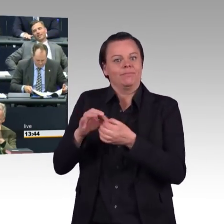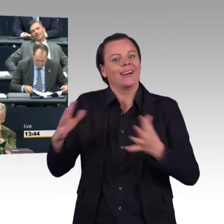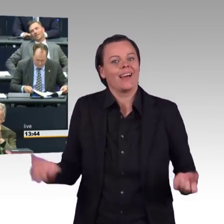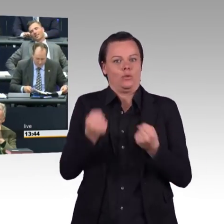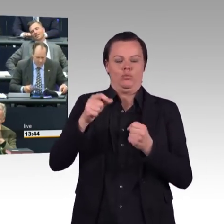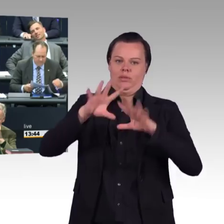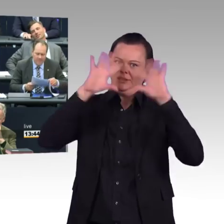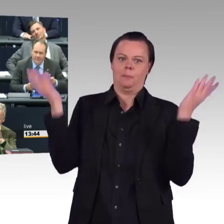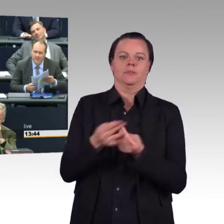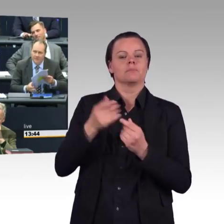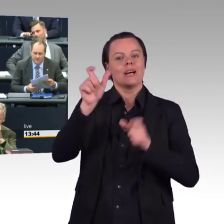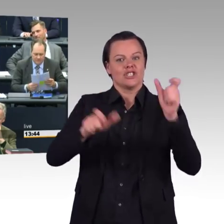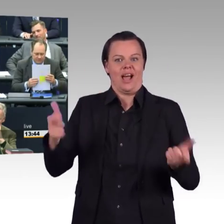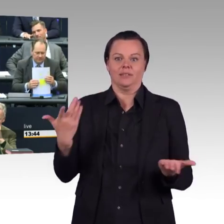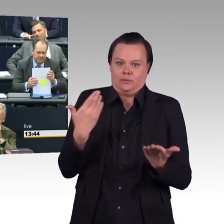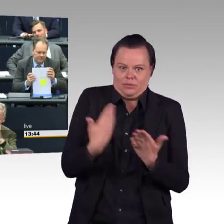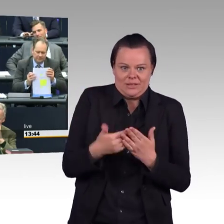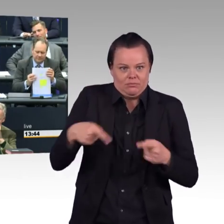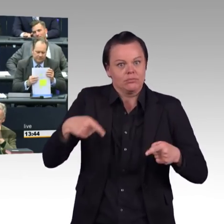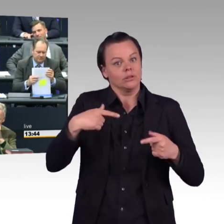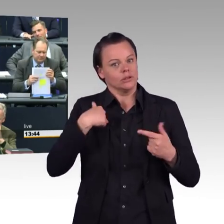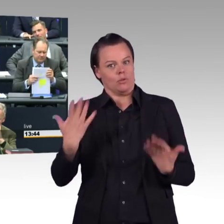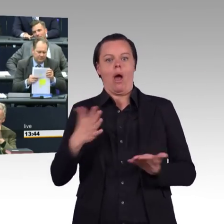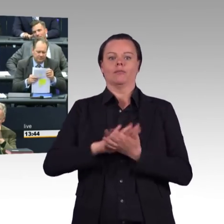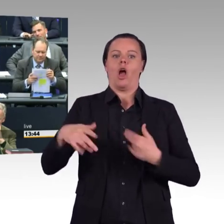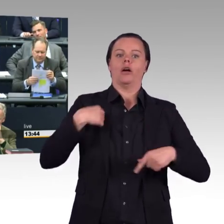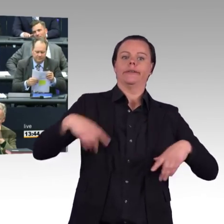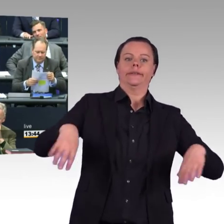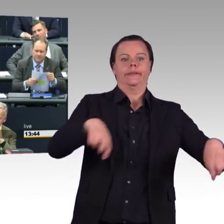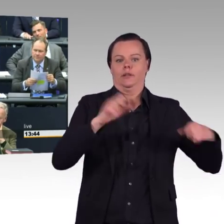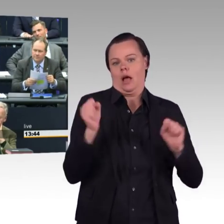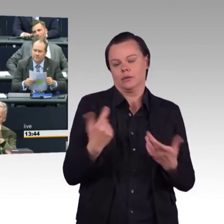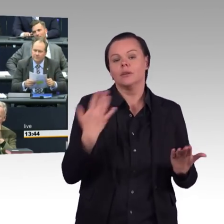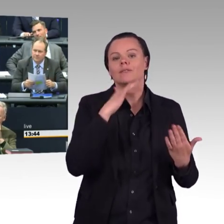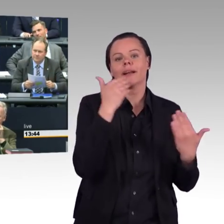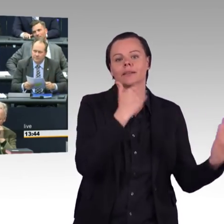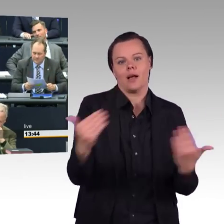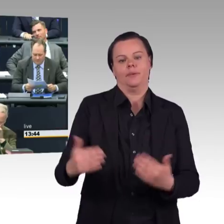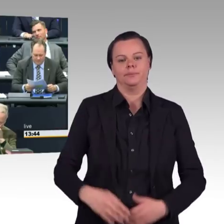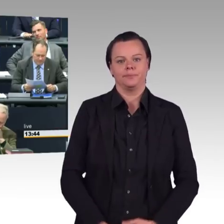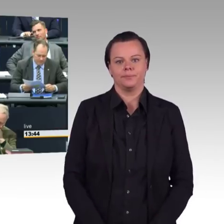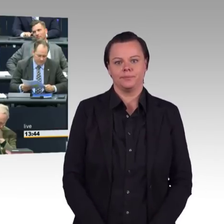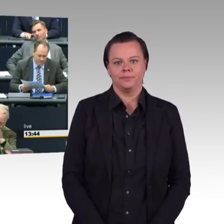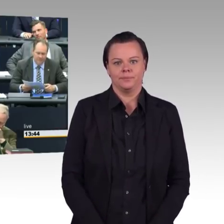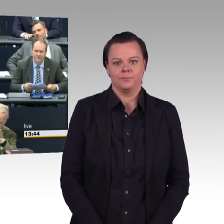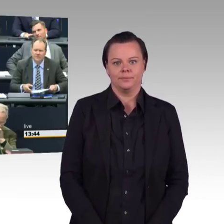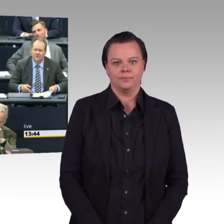missbrauchen. NGOs, Plant for Planet, Club of Rome, Grüne, Linke. Und